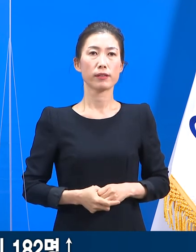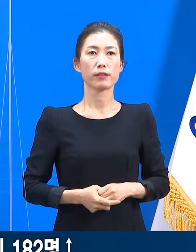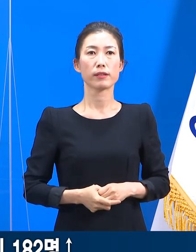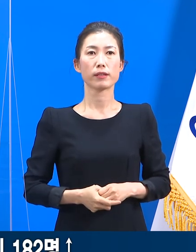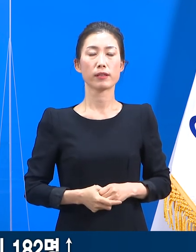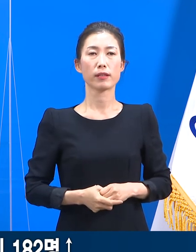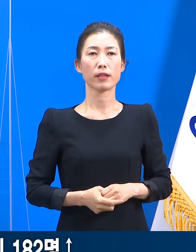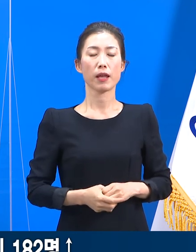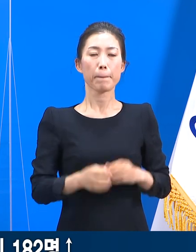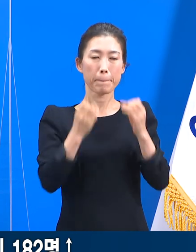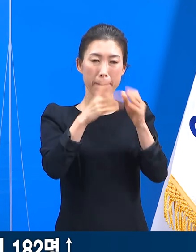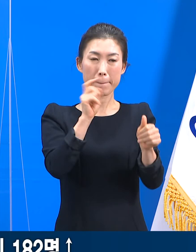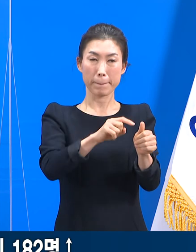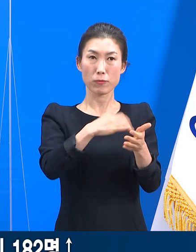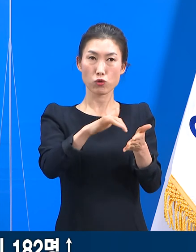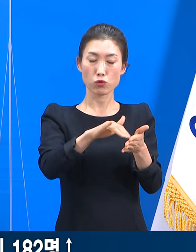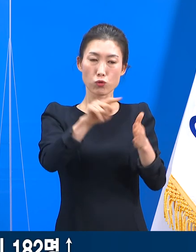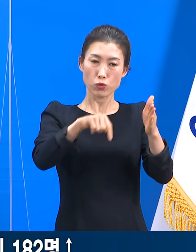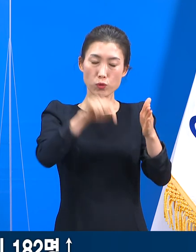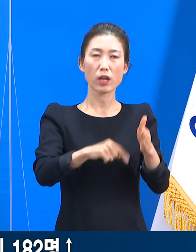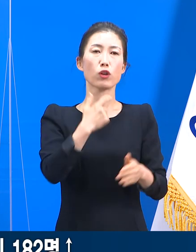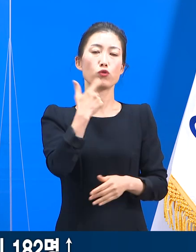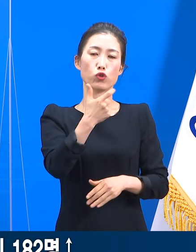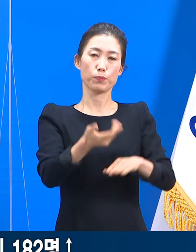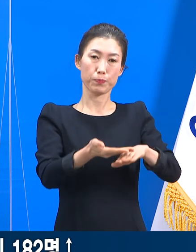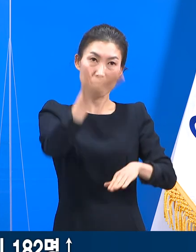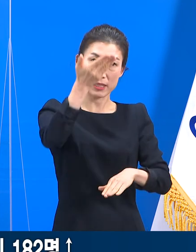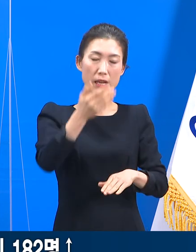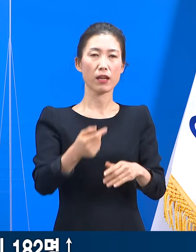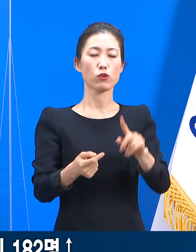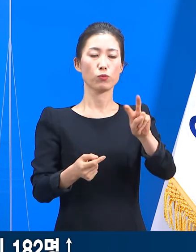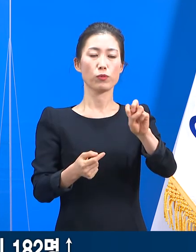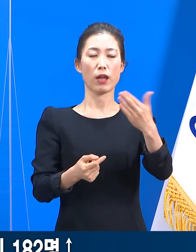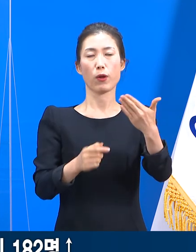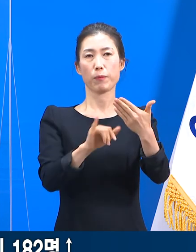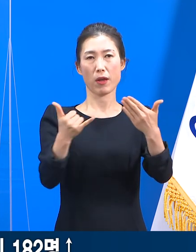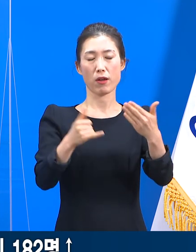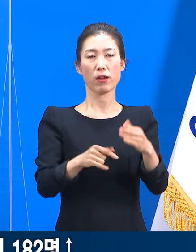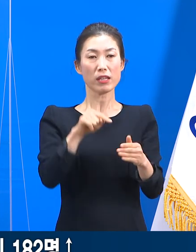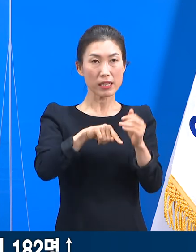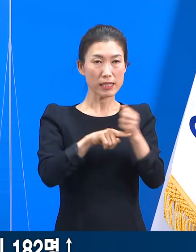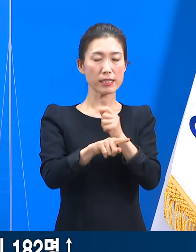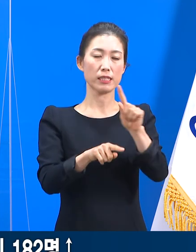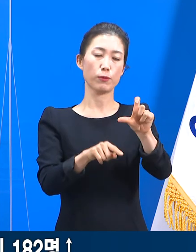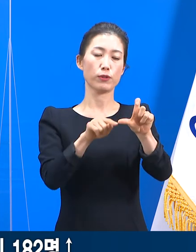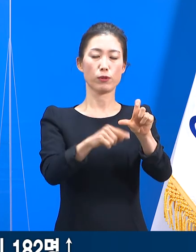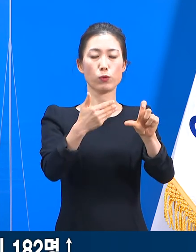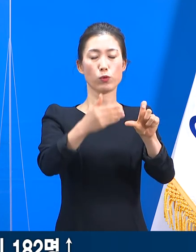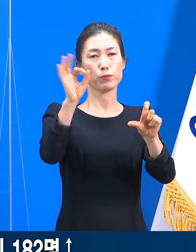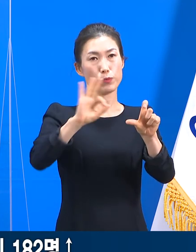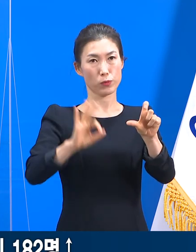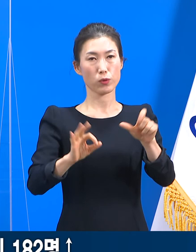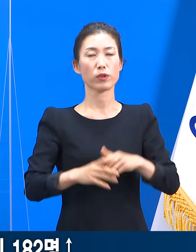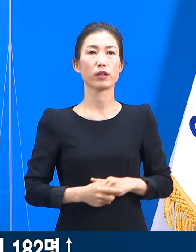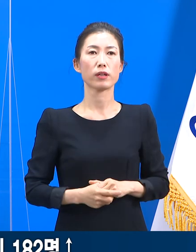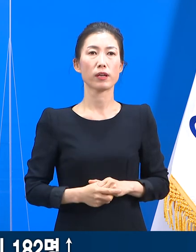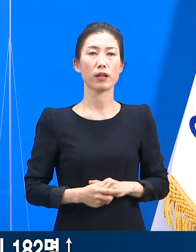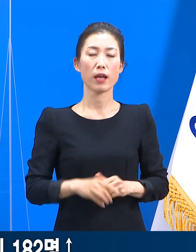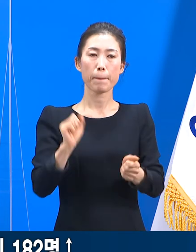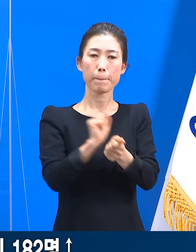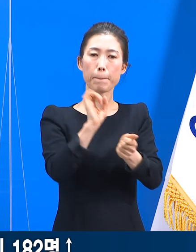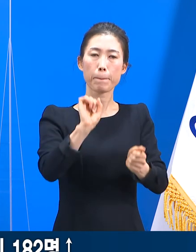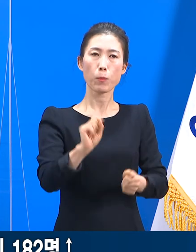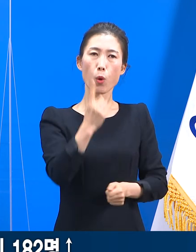신규 확진자 중 60세 이상 고령자는 29명으로 15.9%를 차지합니다. 감염